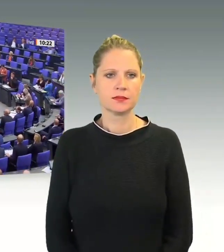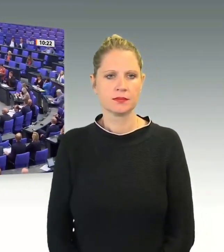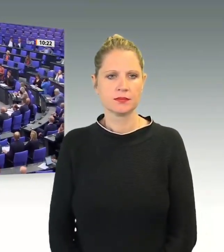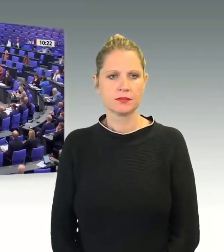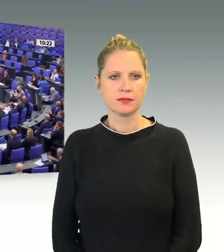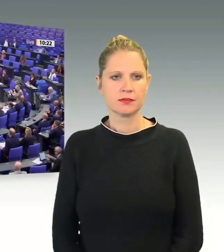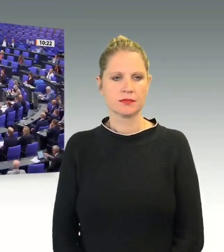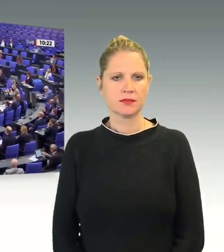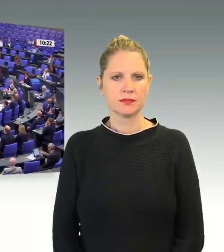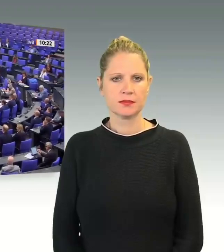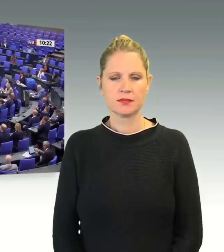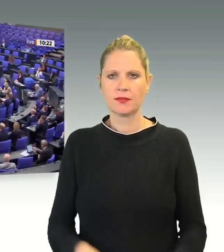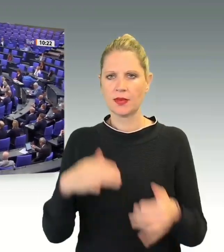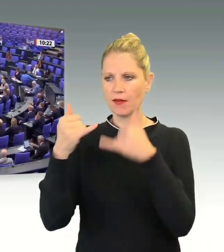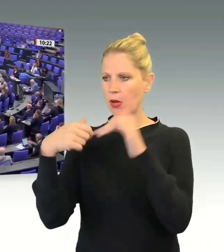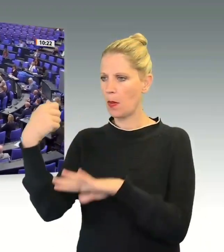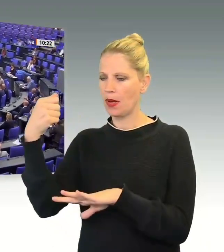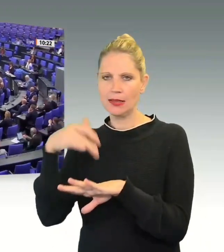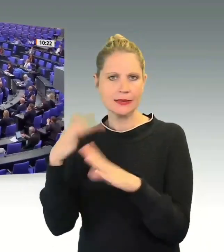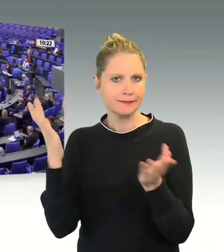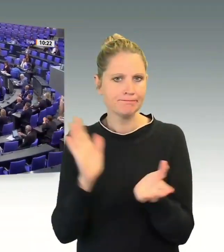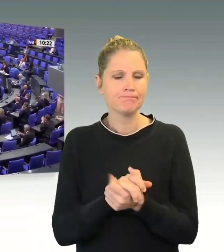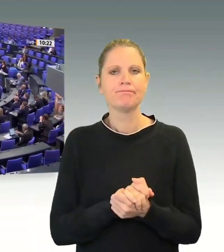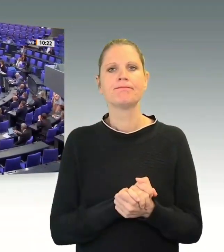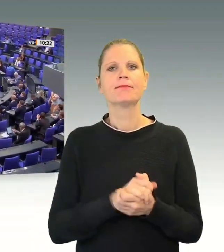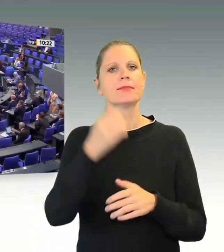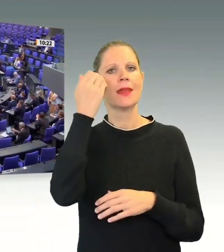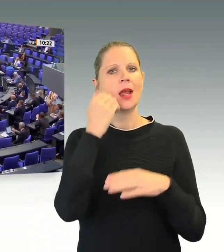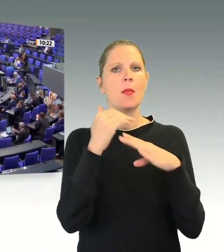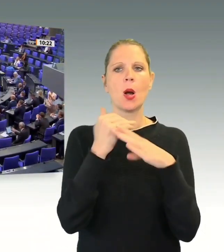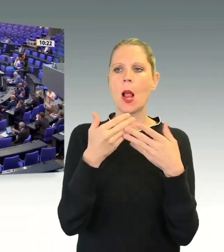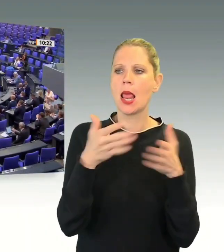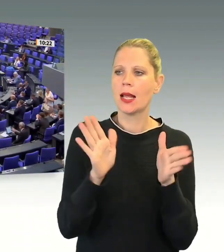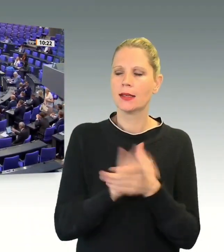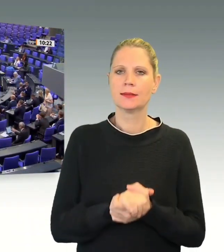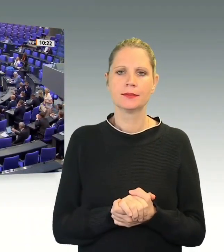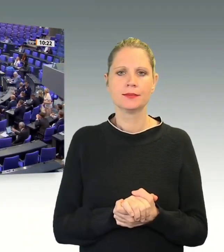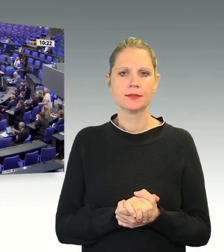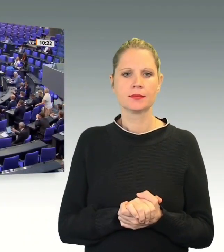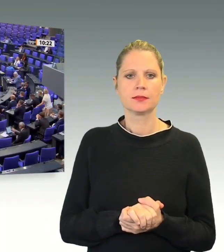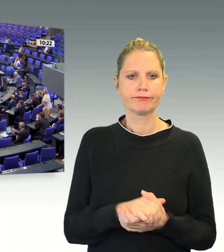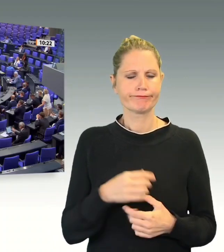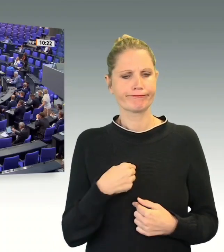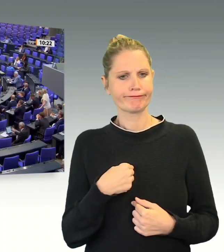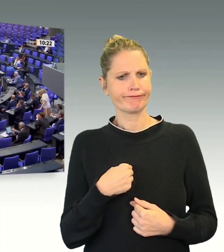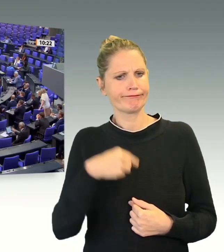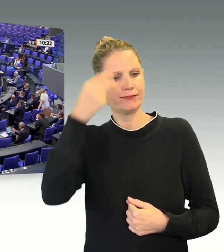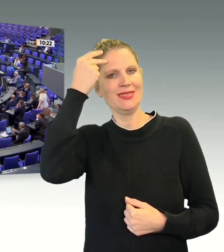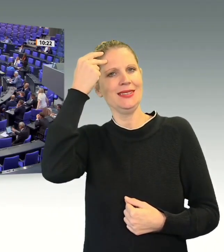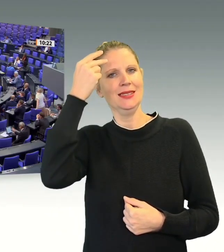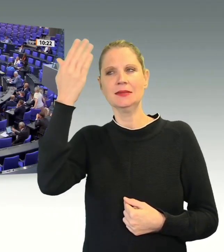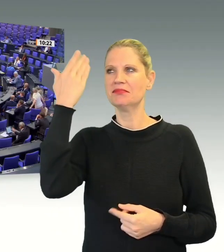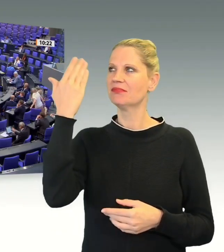Frau Präsidentin! Liebe Kolleginnen und Kollegen! Ich erinnere mich an Zeiten,